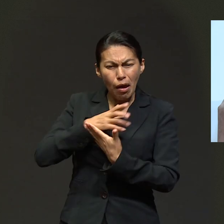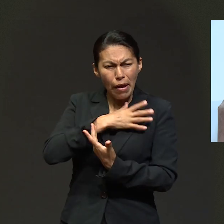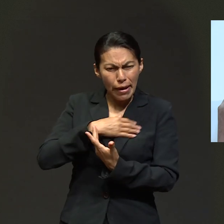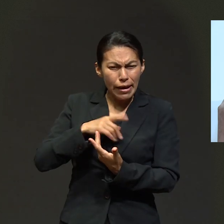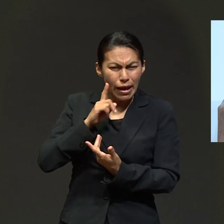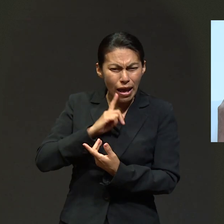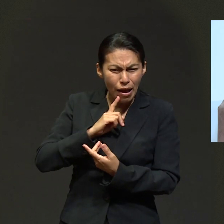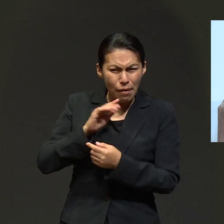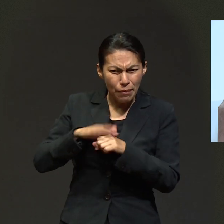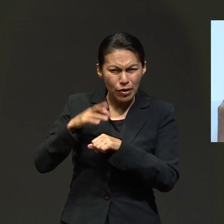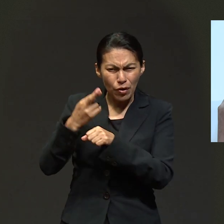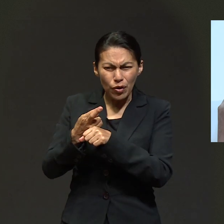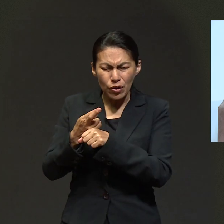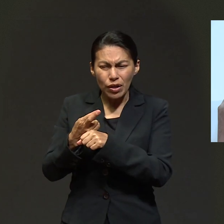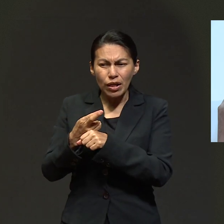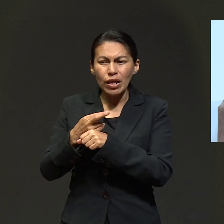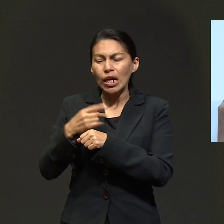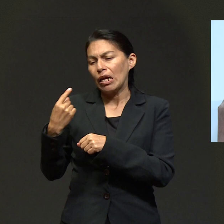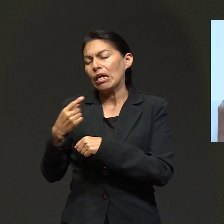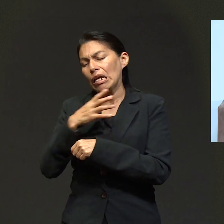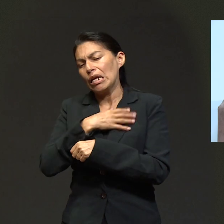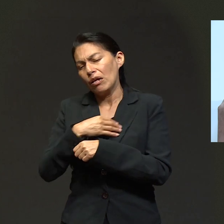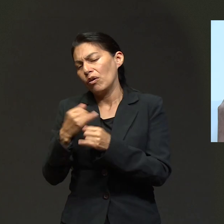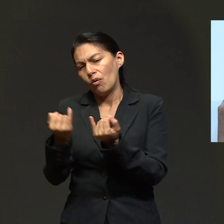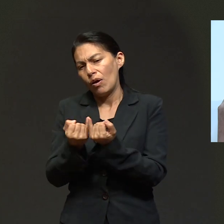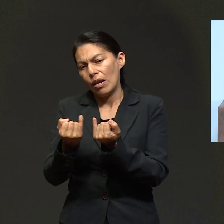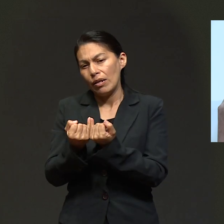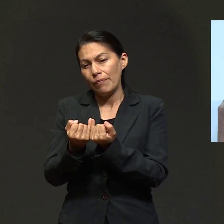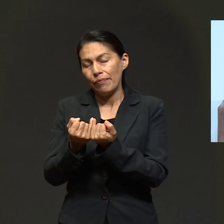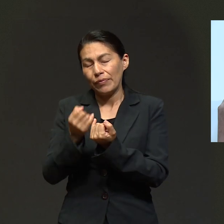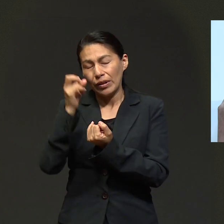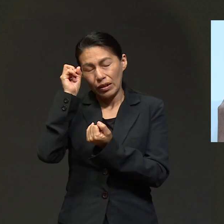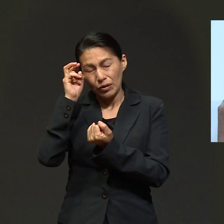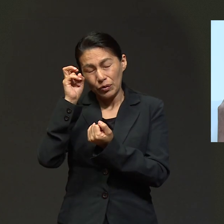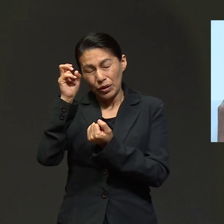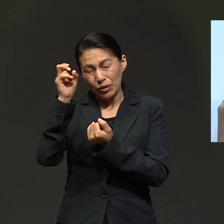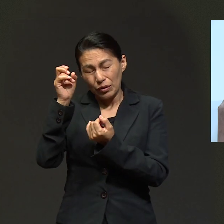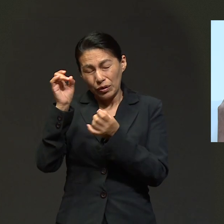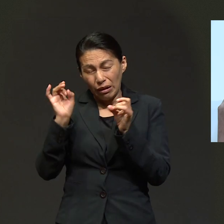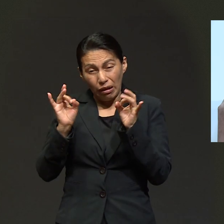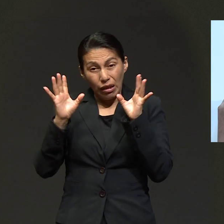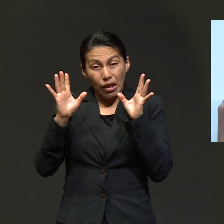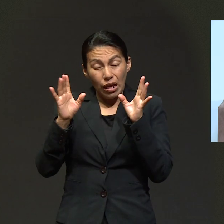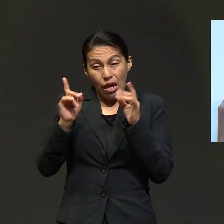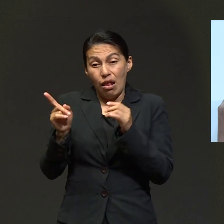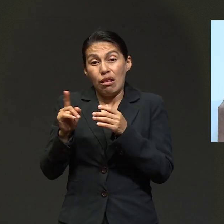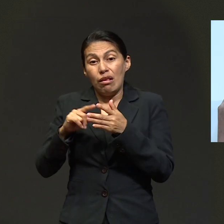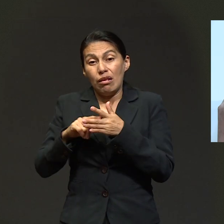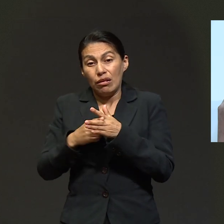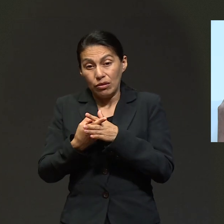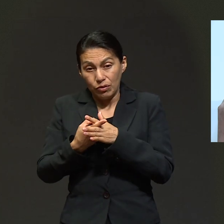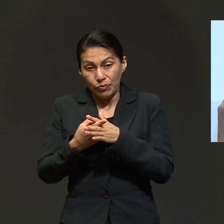iba a dejar. Ahora con el sueño de mi hijo, porque este sueño inició cuando él nació. De pronto,